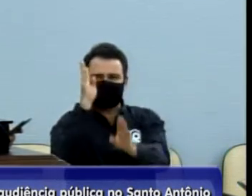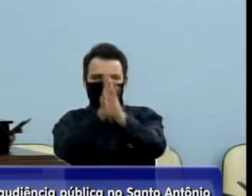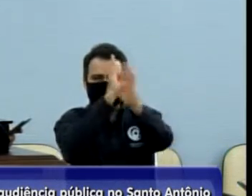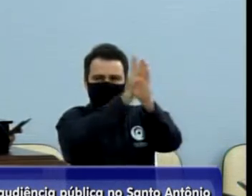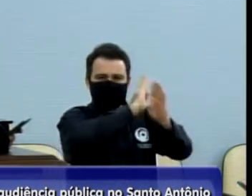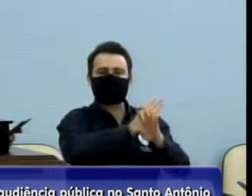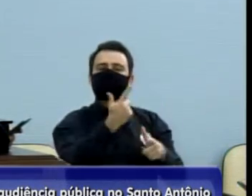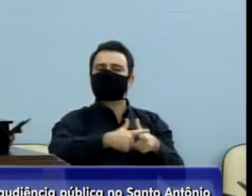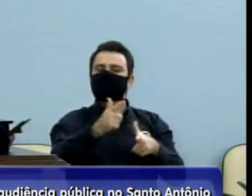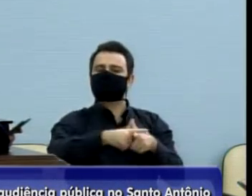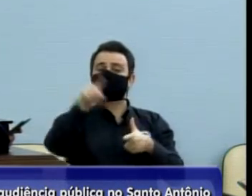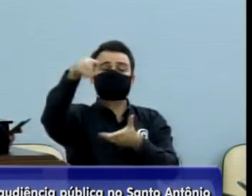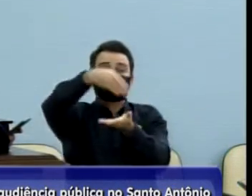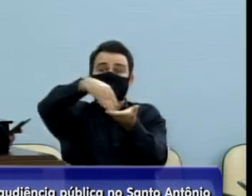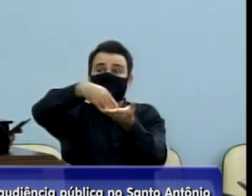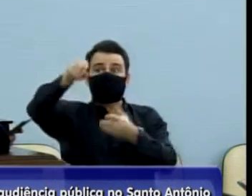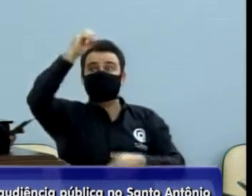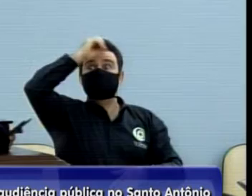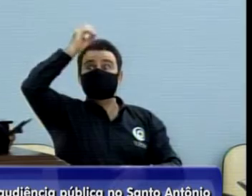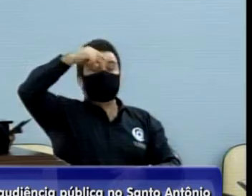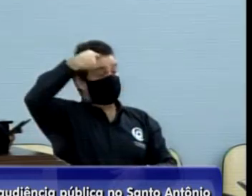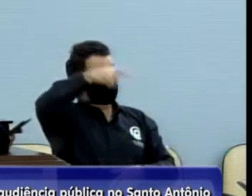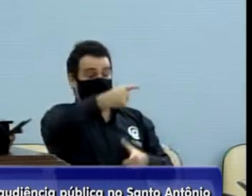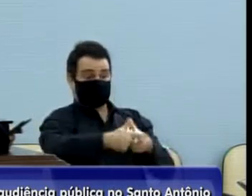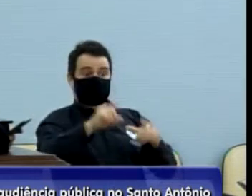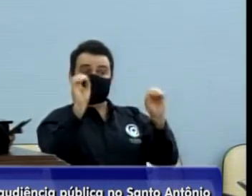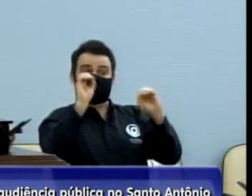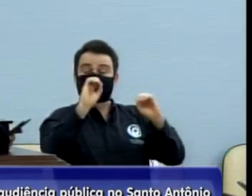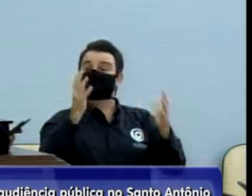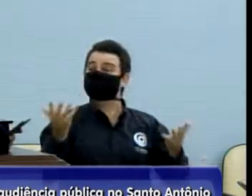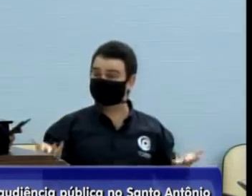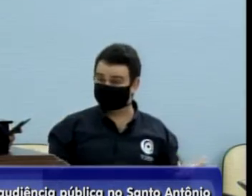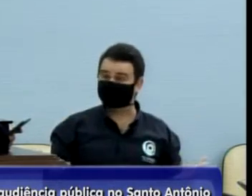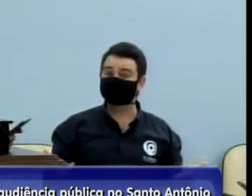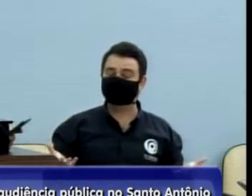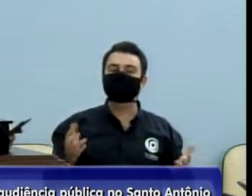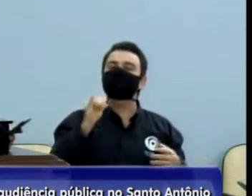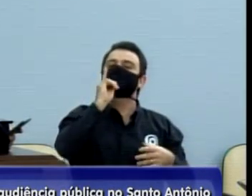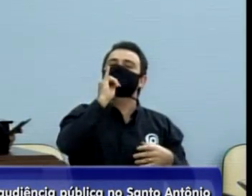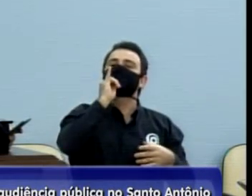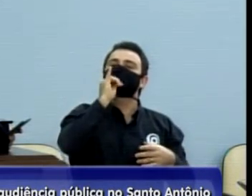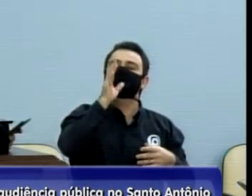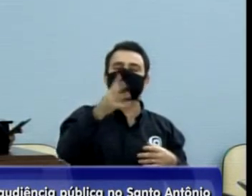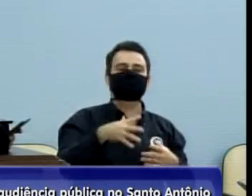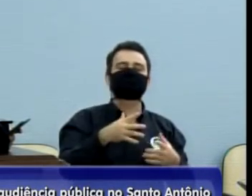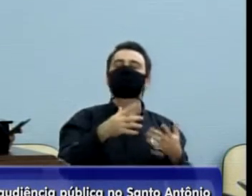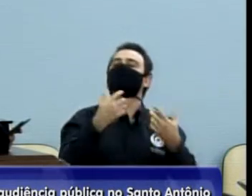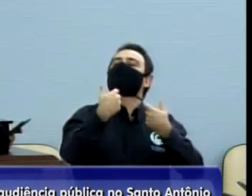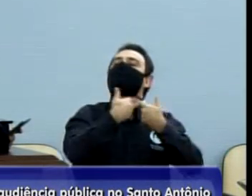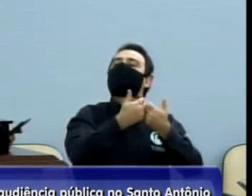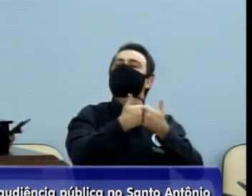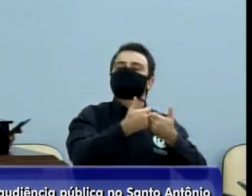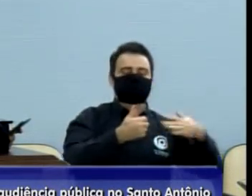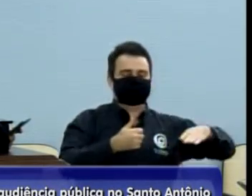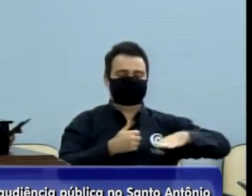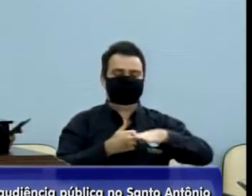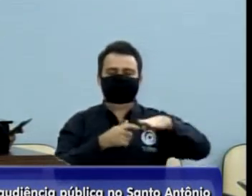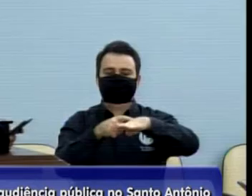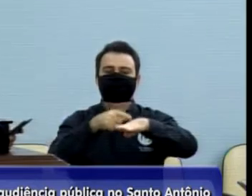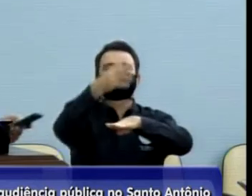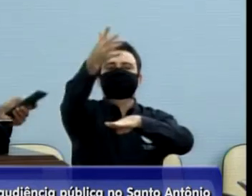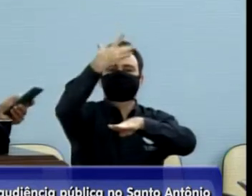está resolvido, não está. Na questão da integração, nós tivemos lá pessoas que usam ônibus dia a dia,